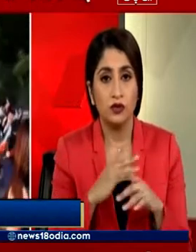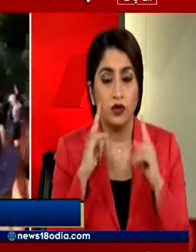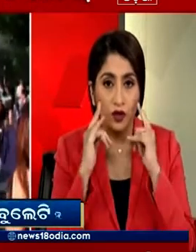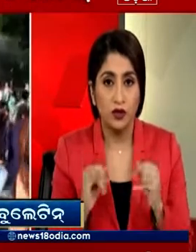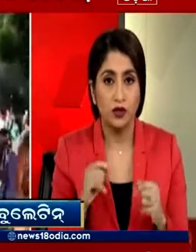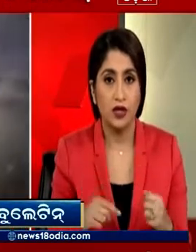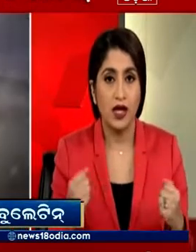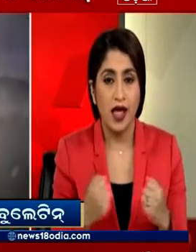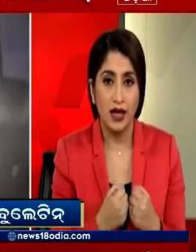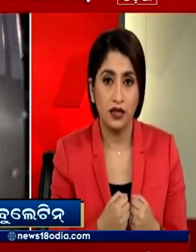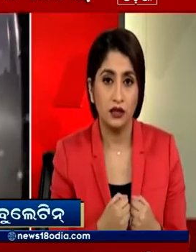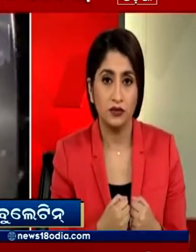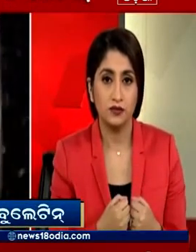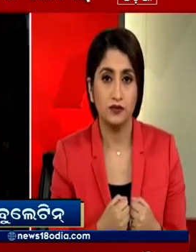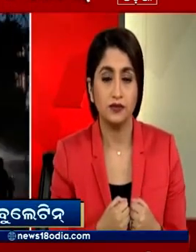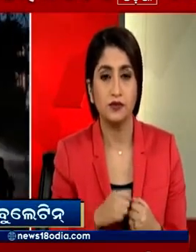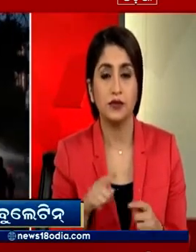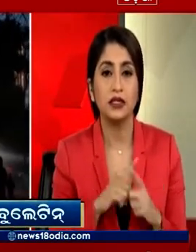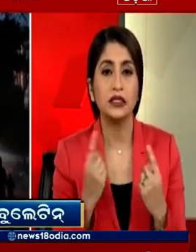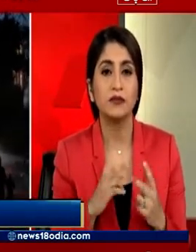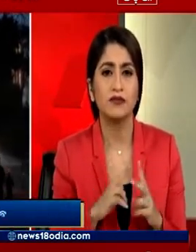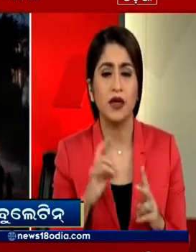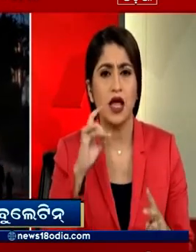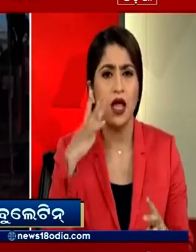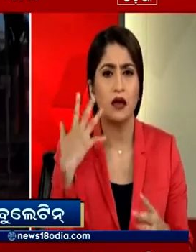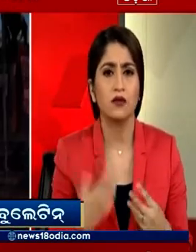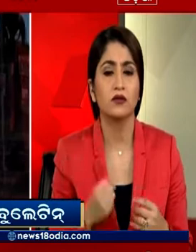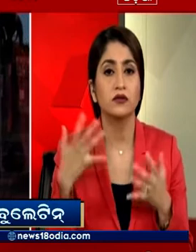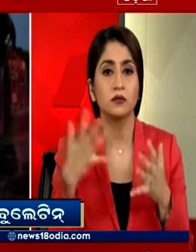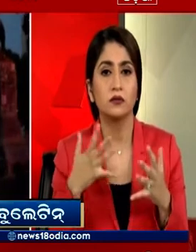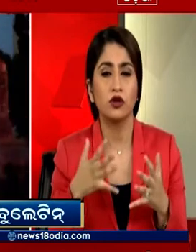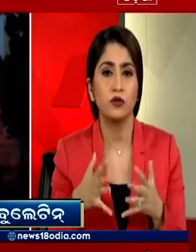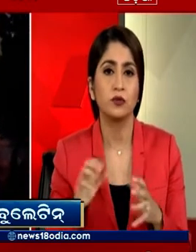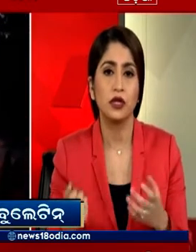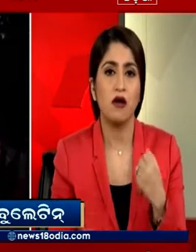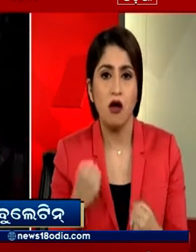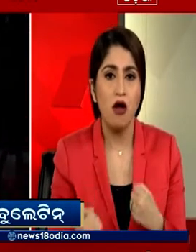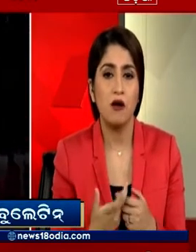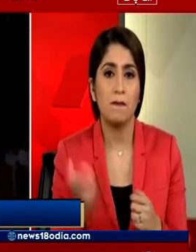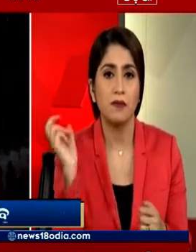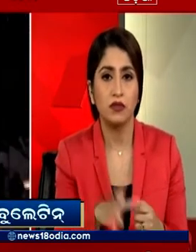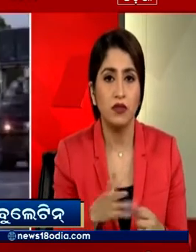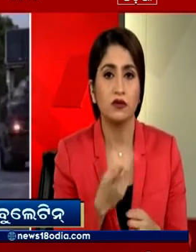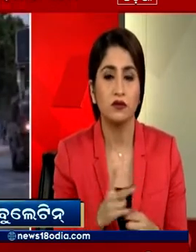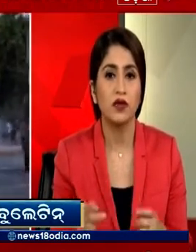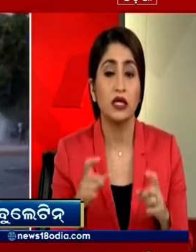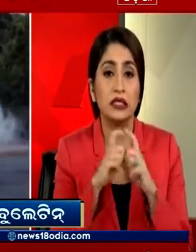जड़प शुरू हो गई गुसाई लोगों ने सुरक्षा बल की गाड़ियों पर पत्राप शुरू कर दिया हंगामा बढ़ते देख